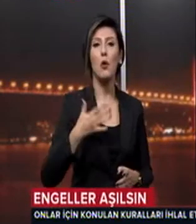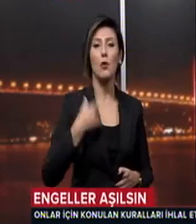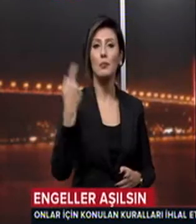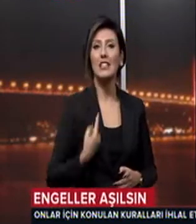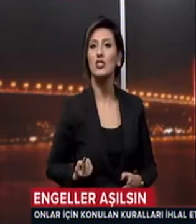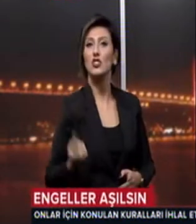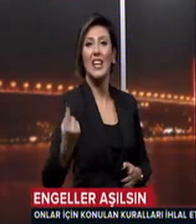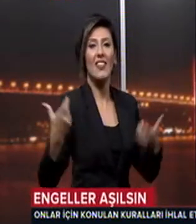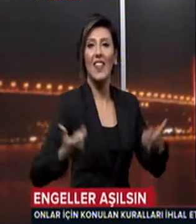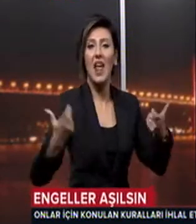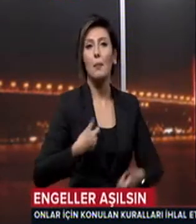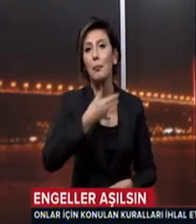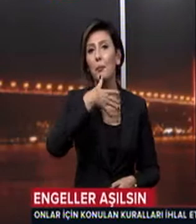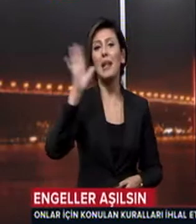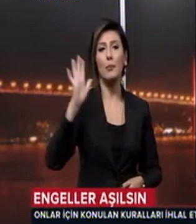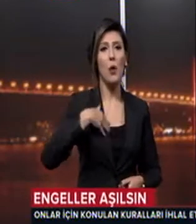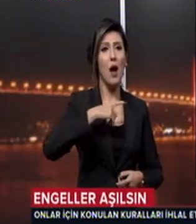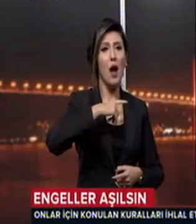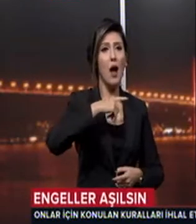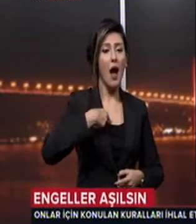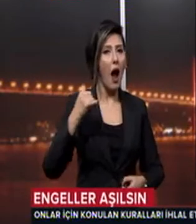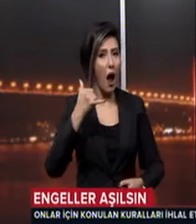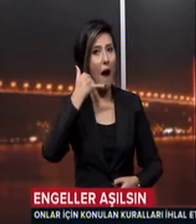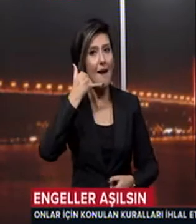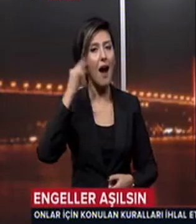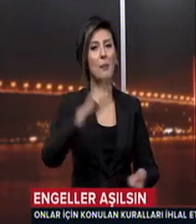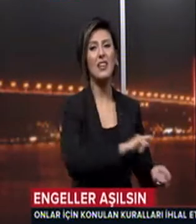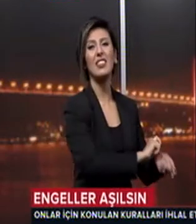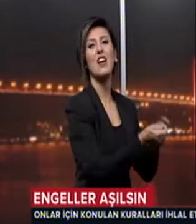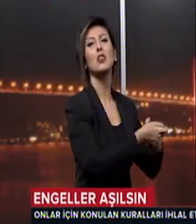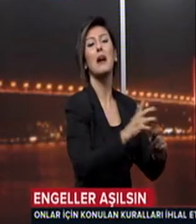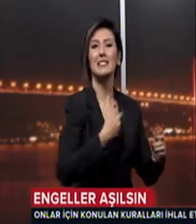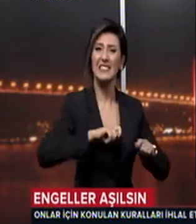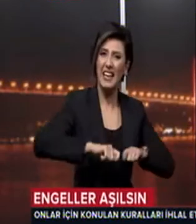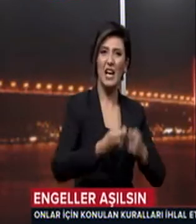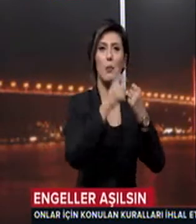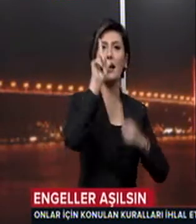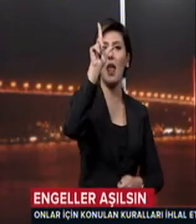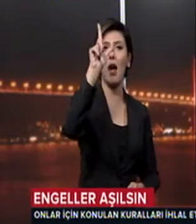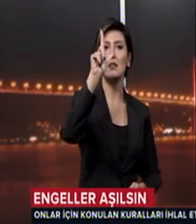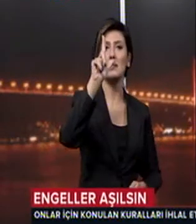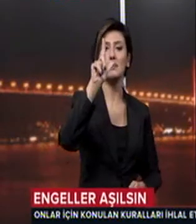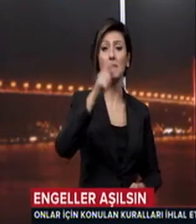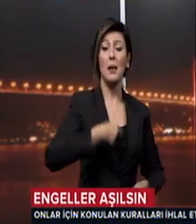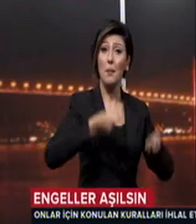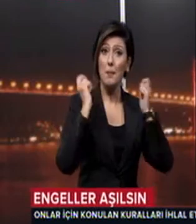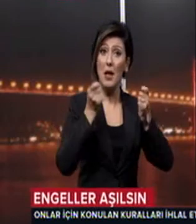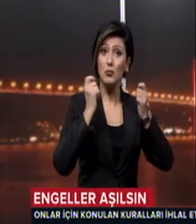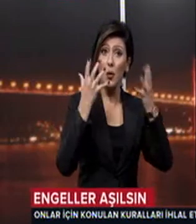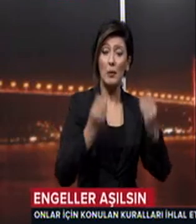edeceğimi Aradığımızda da sanki bir şey değişmeyecek algısı var Onu kırmak gerekiyor yani Ya zorunlu hallerde bazen kendimiz de